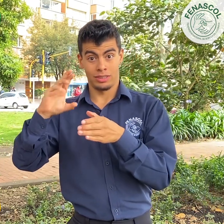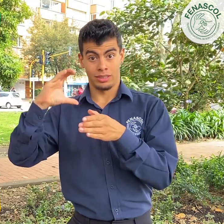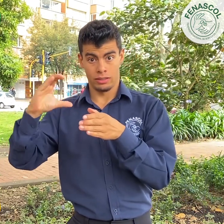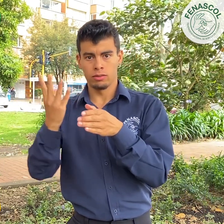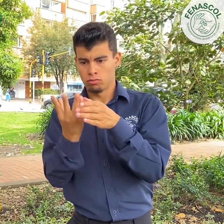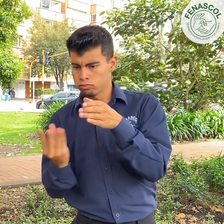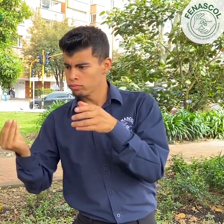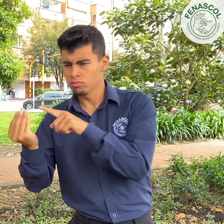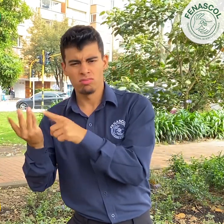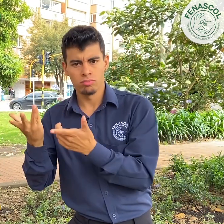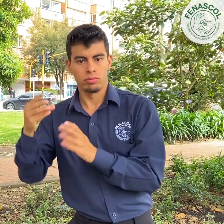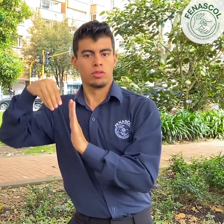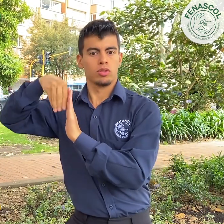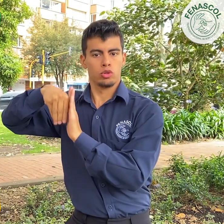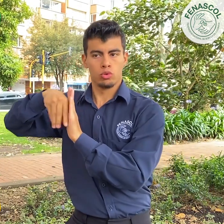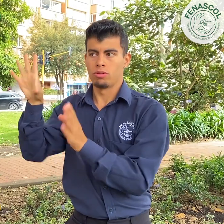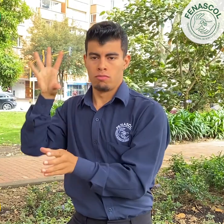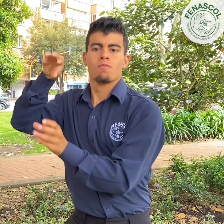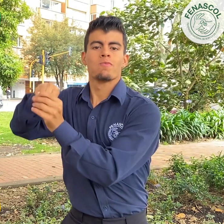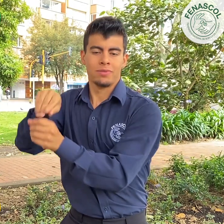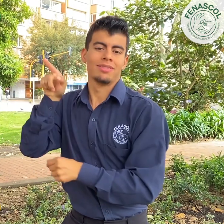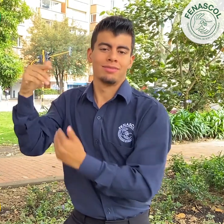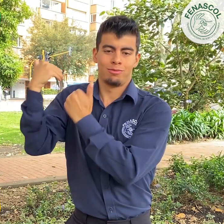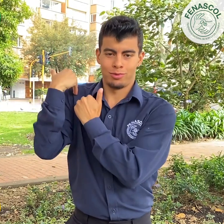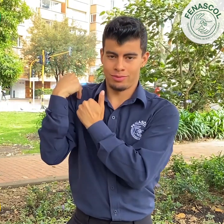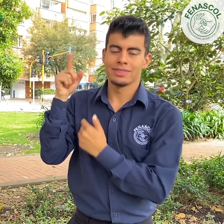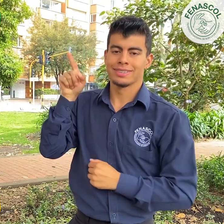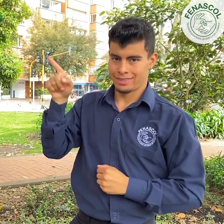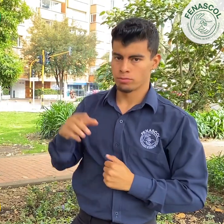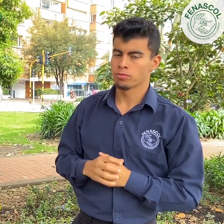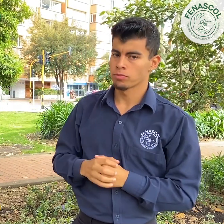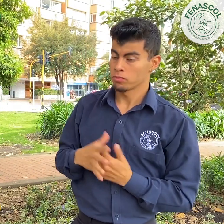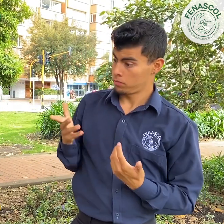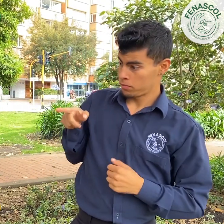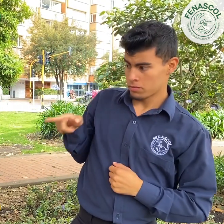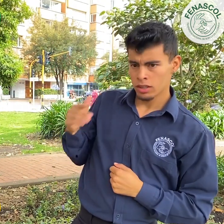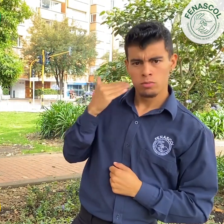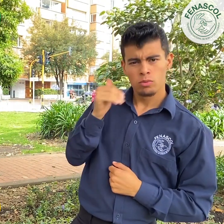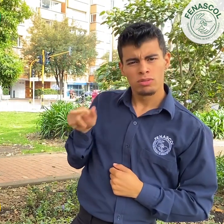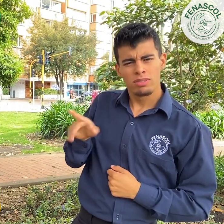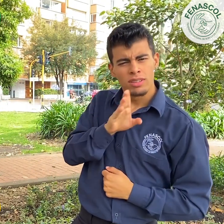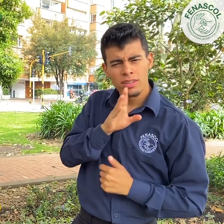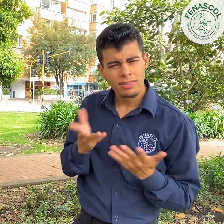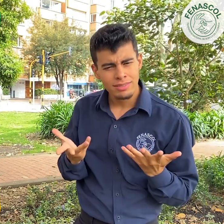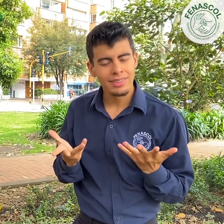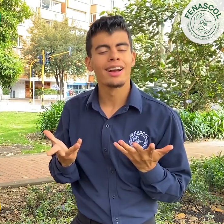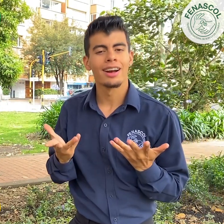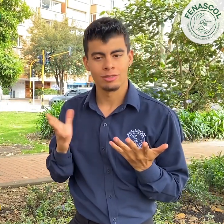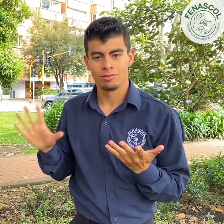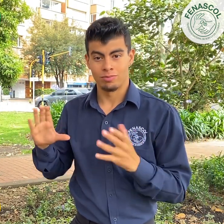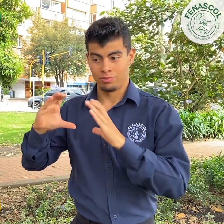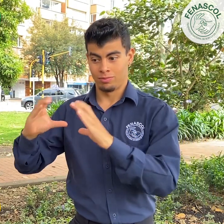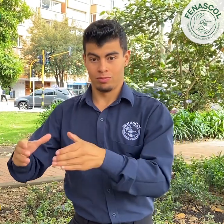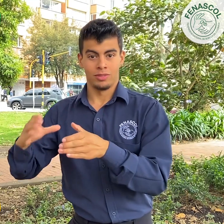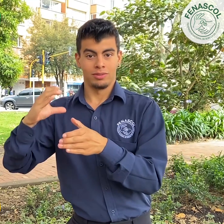Sesión de Contenidos de la CRC y Catalina Jurado es asesora de la CRC.